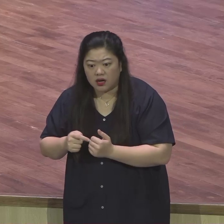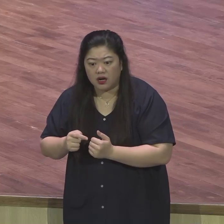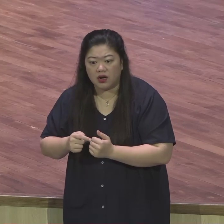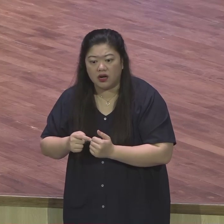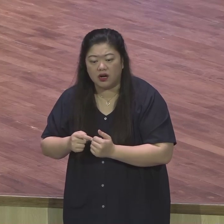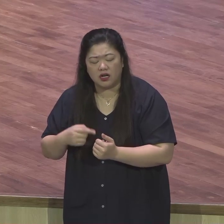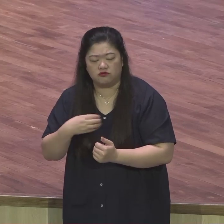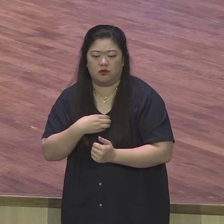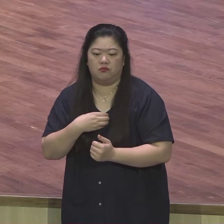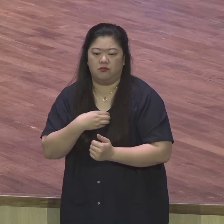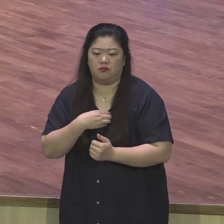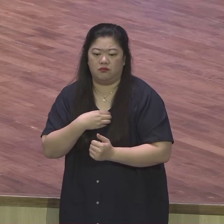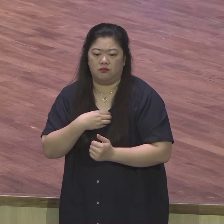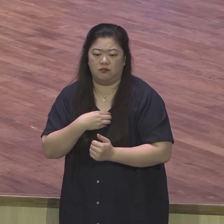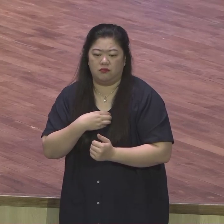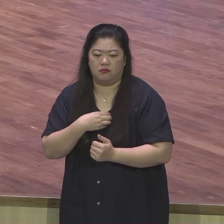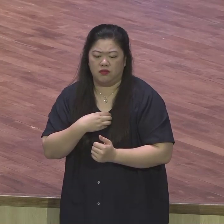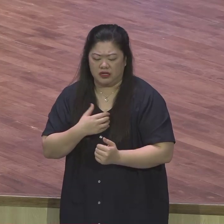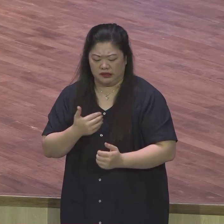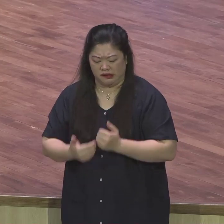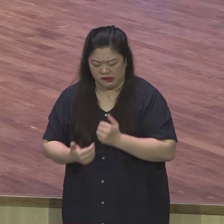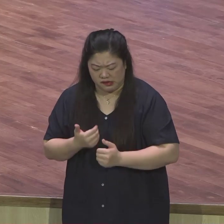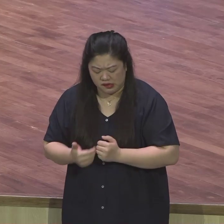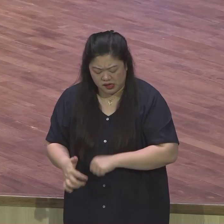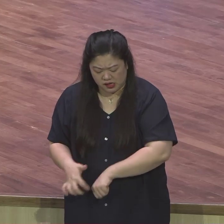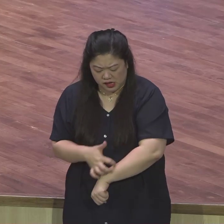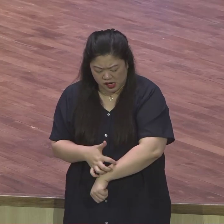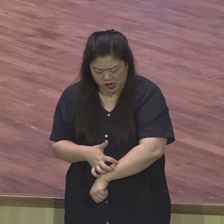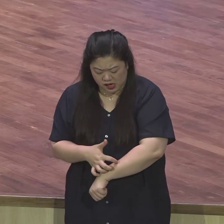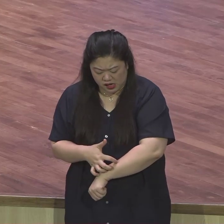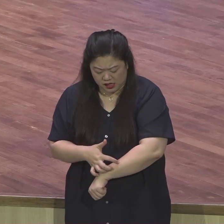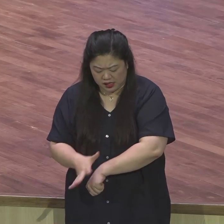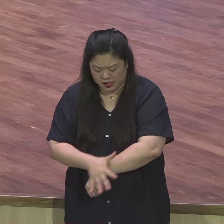내려놓아야 참 병안이 옵니다.